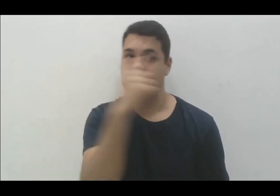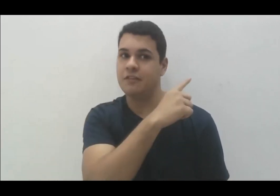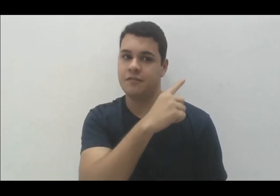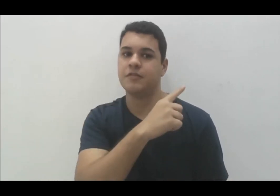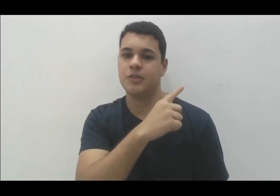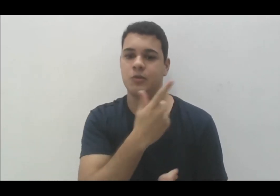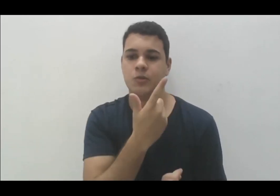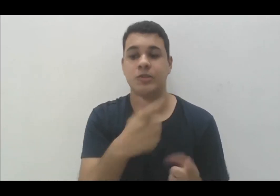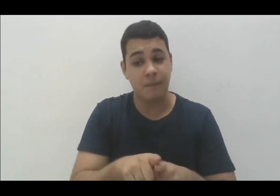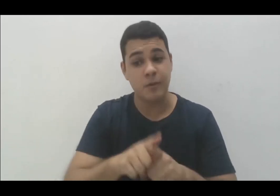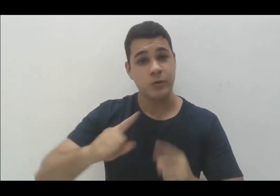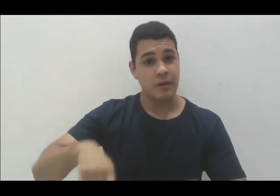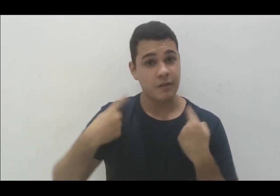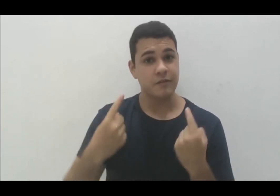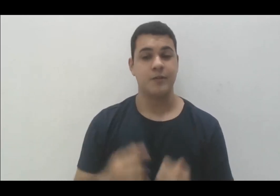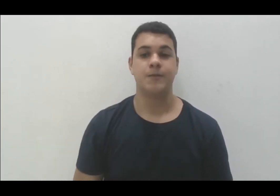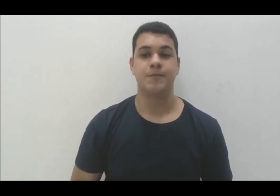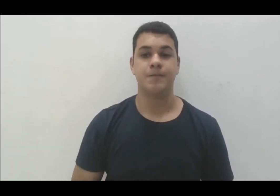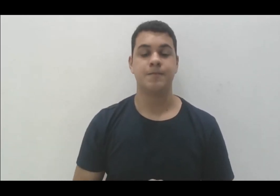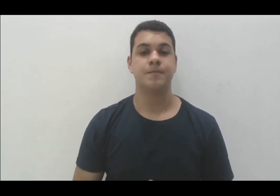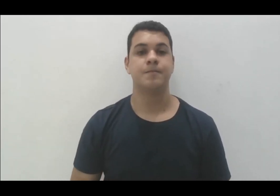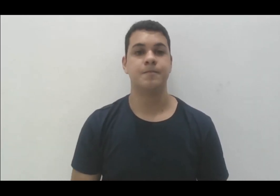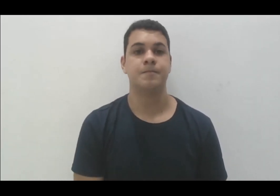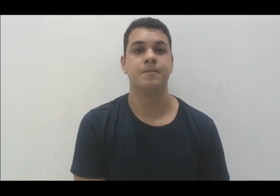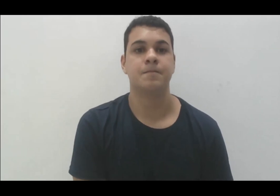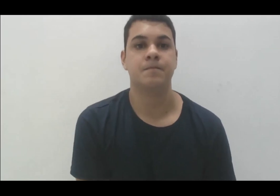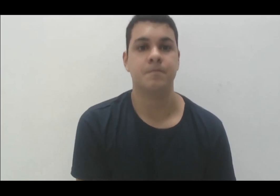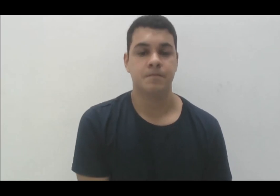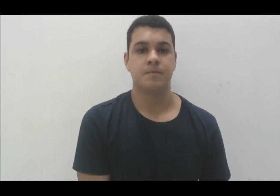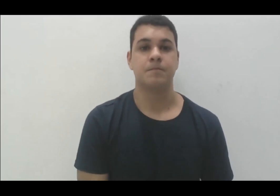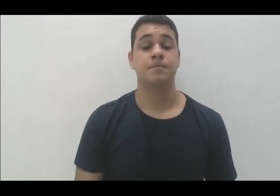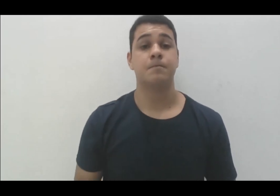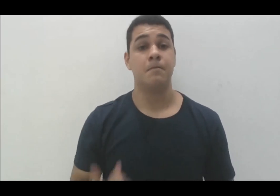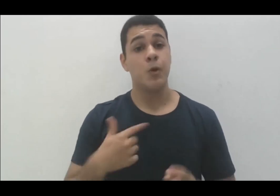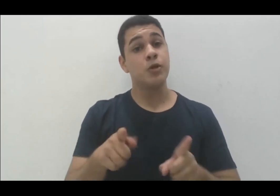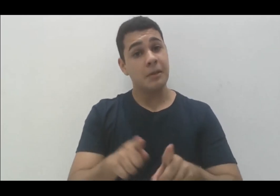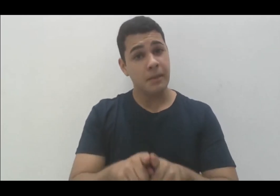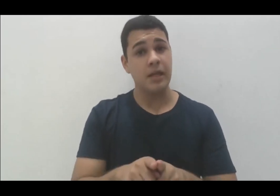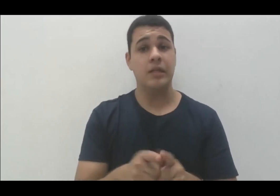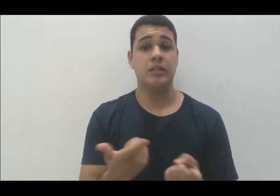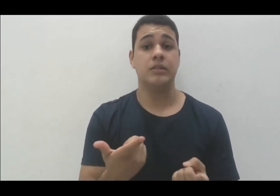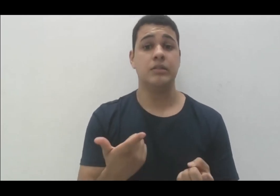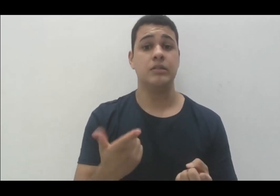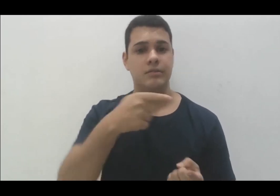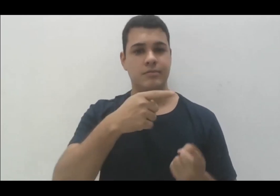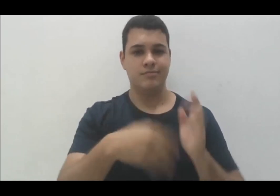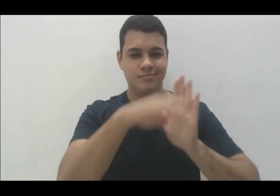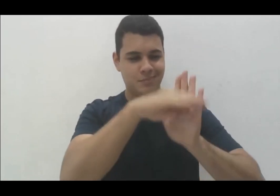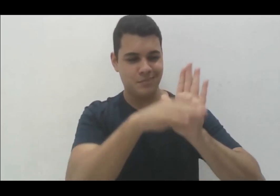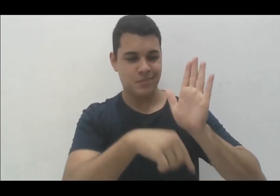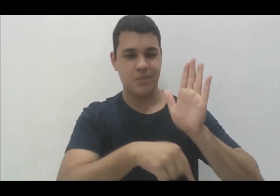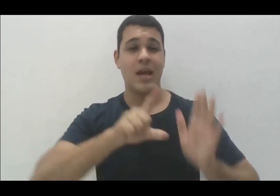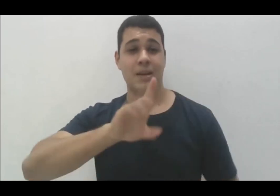eu tomo, eu tenho trabalhado muito com a ideia, que também está colocado na LBI, mas eu estou